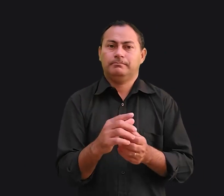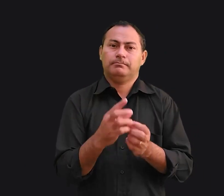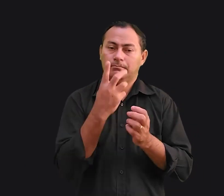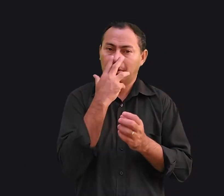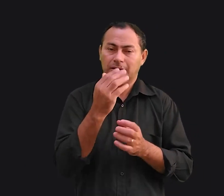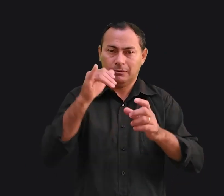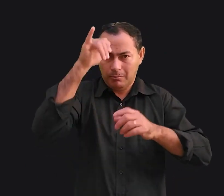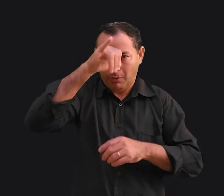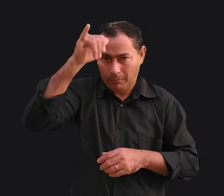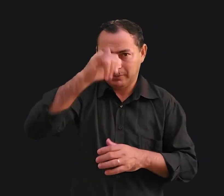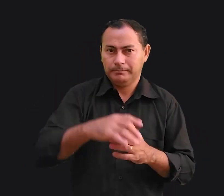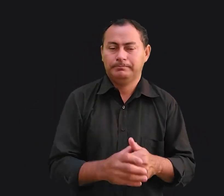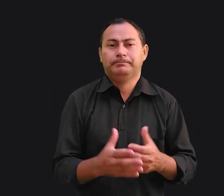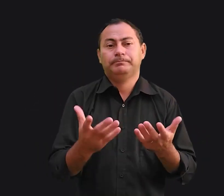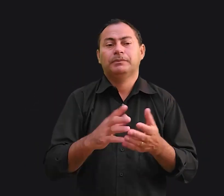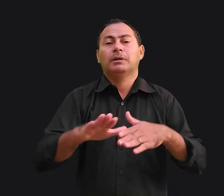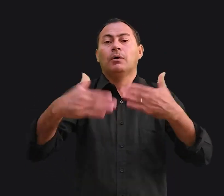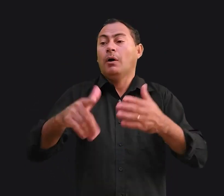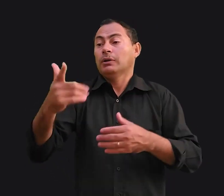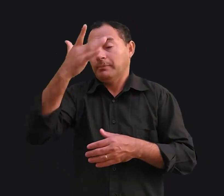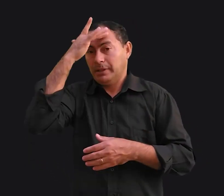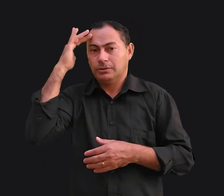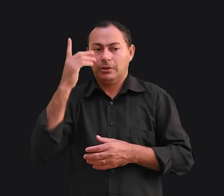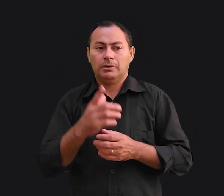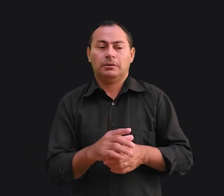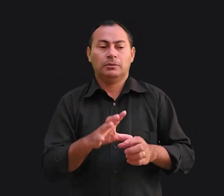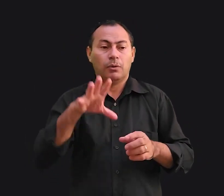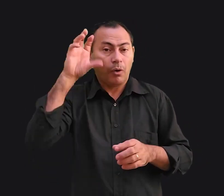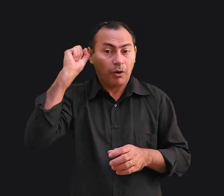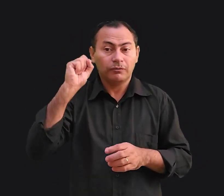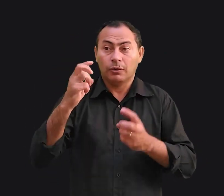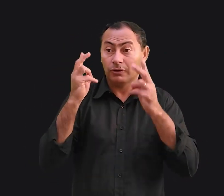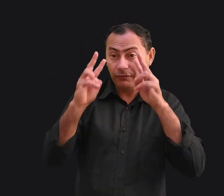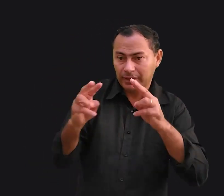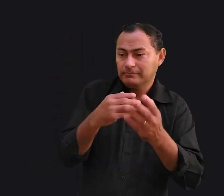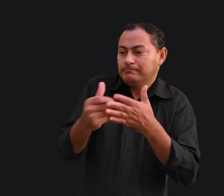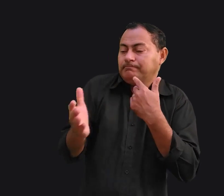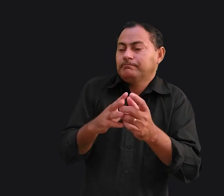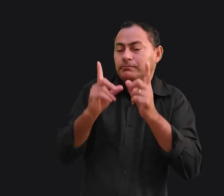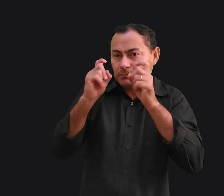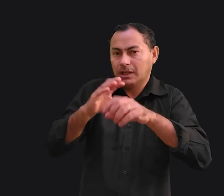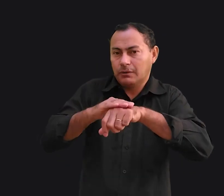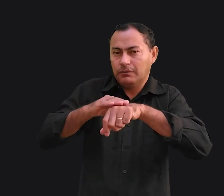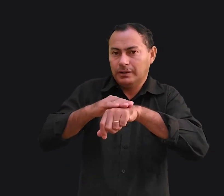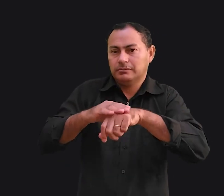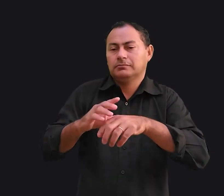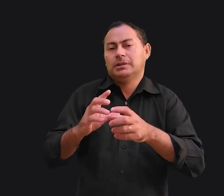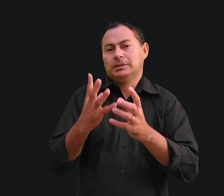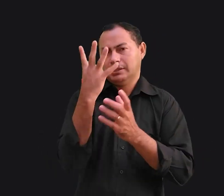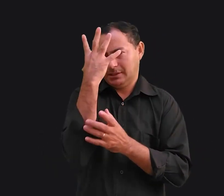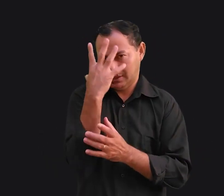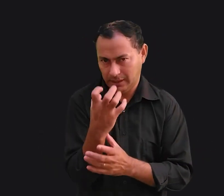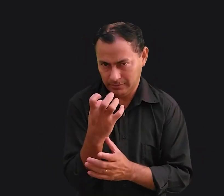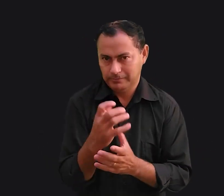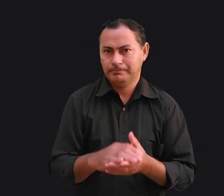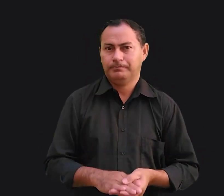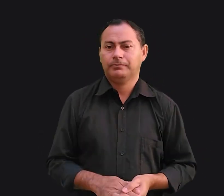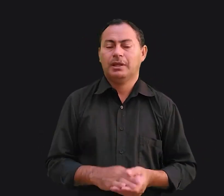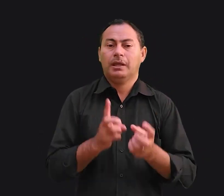parecendo um idiota. E quando a outra pessoa não ouve, quer dizer que ela não está interessada. Isto é muito sério. É a